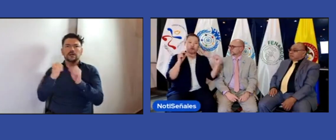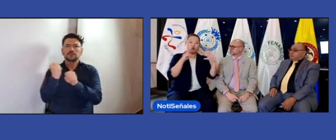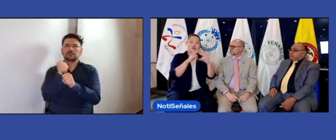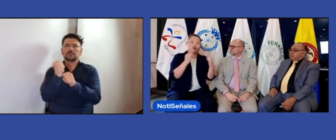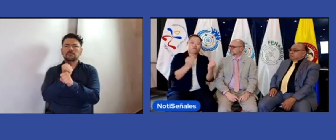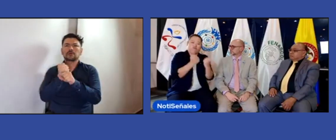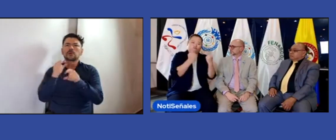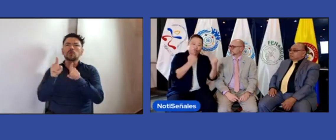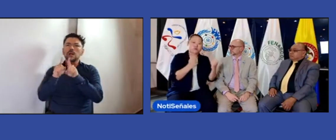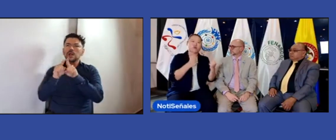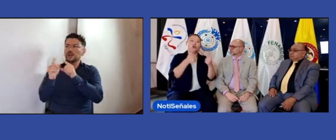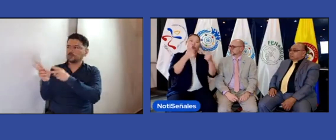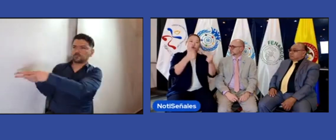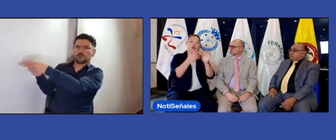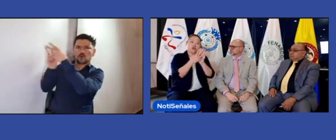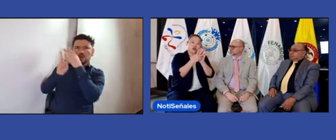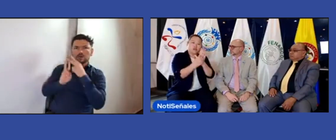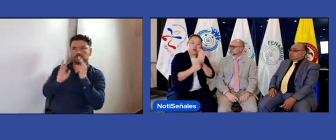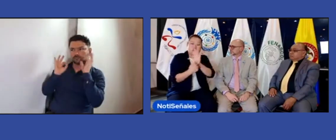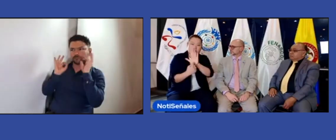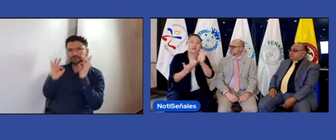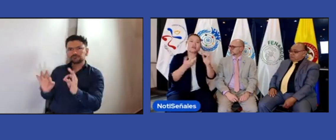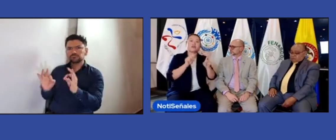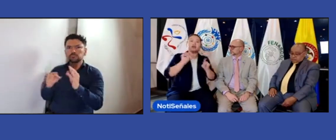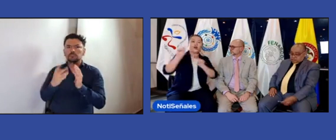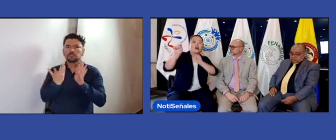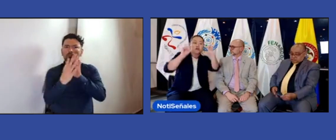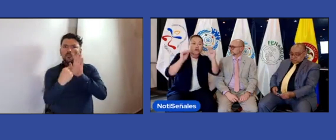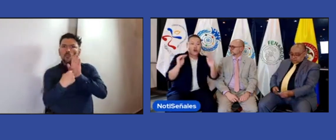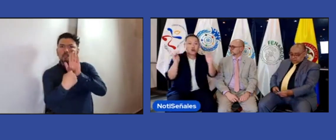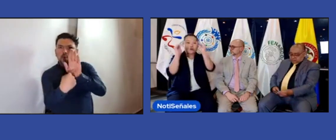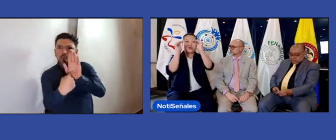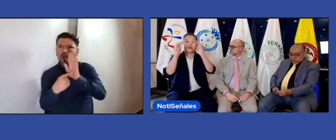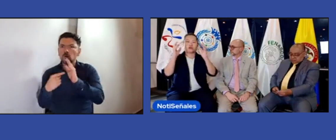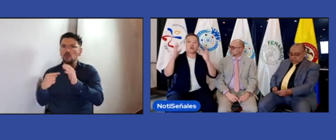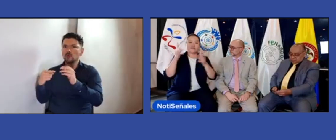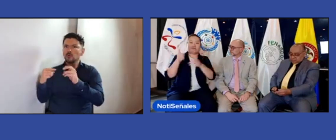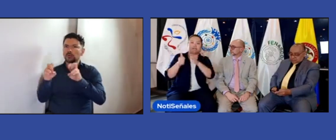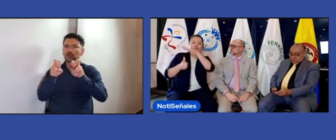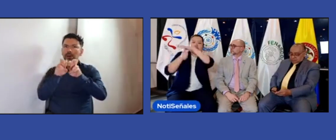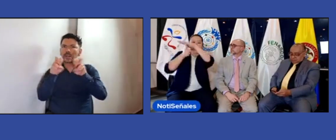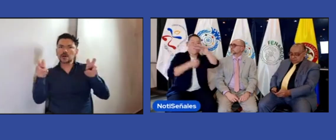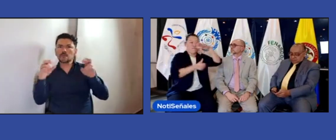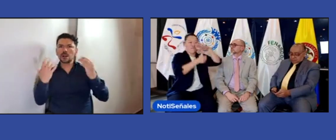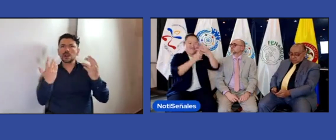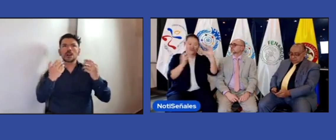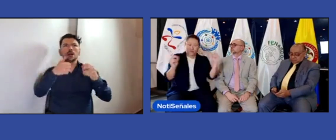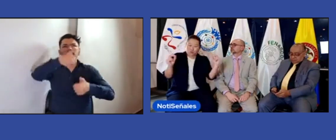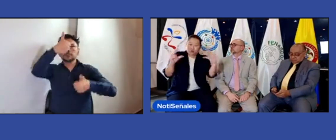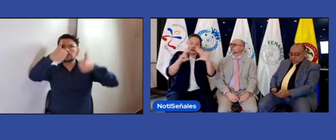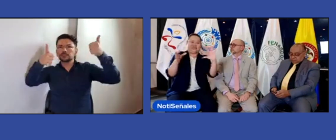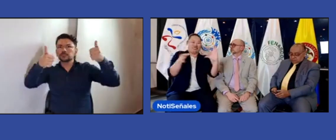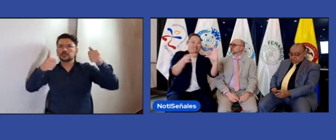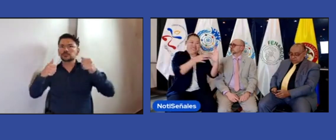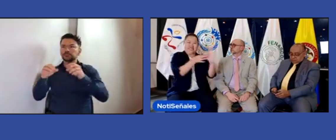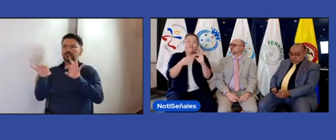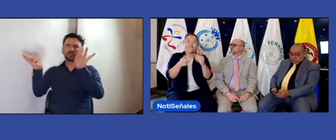es que trabajemos en grupo, que trabajemos de manera unida, y que de esta manera, pues, se replique ese mismo modelo en